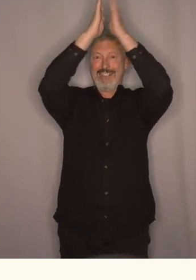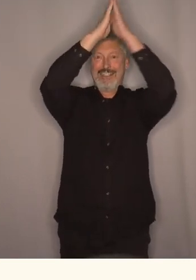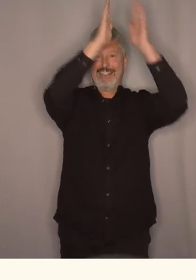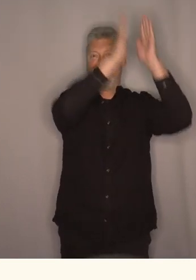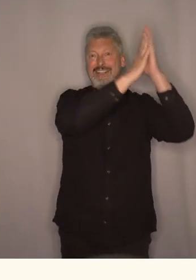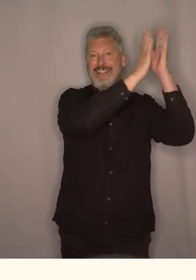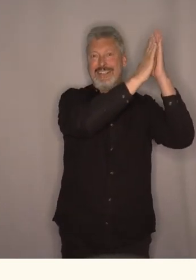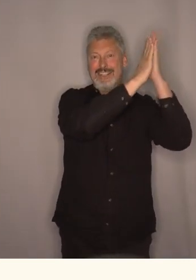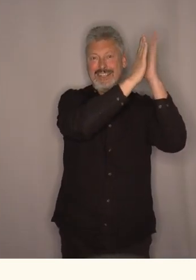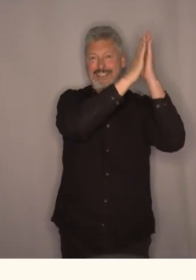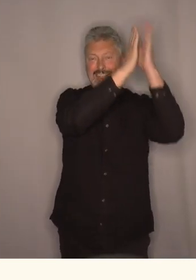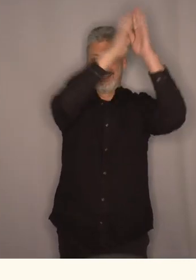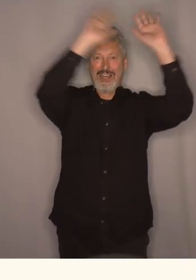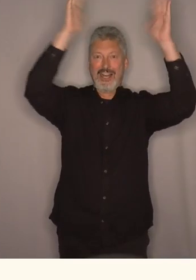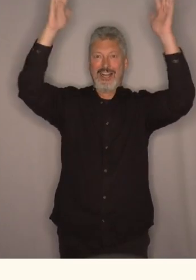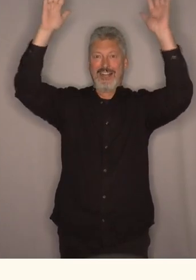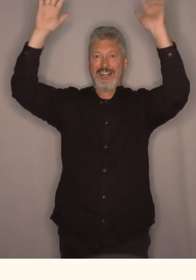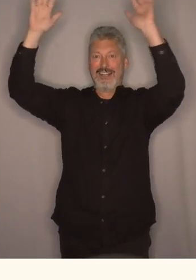Takk at så på butet.